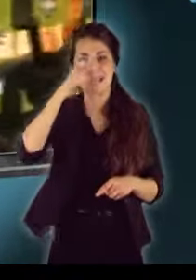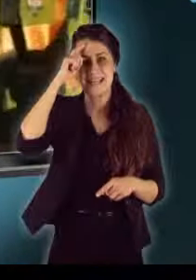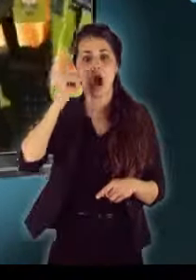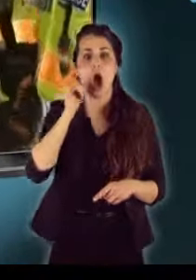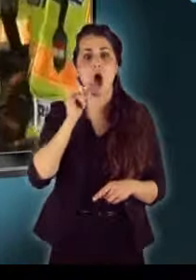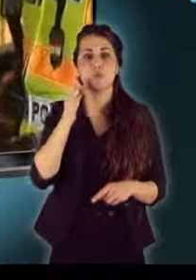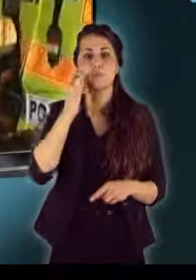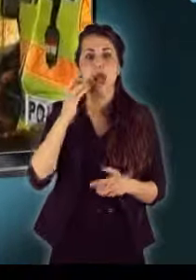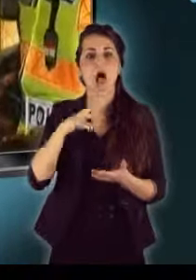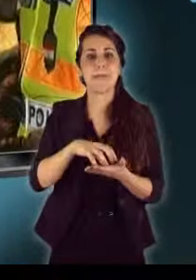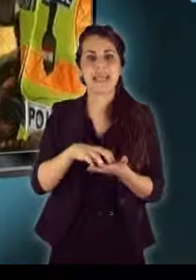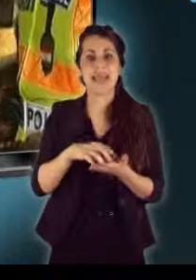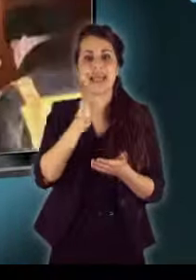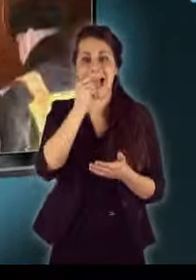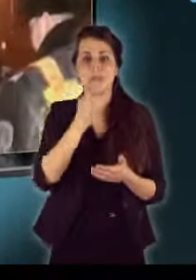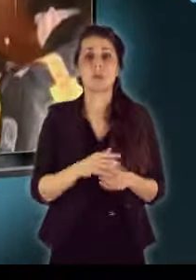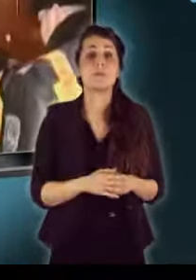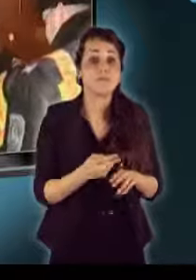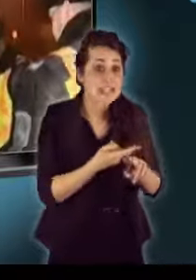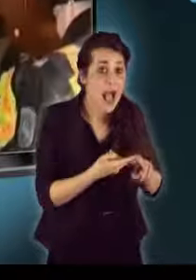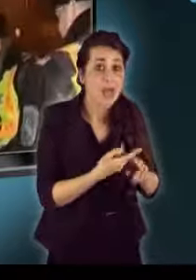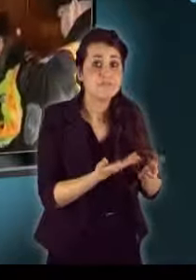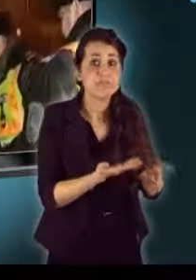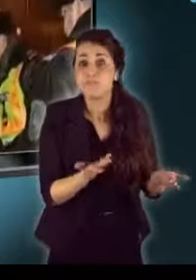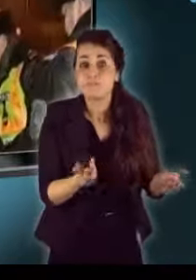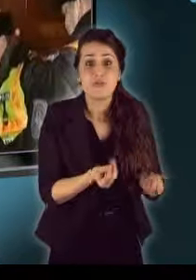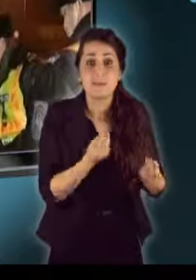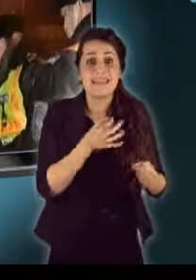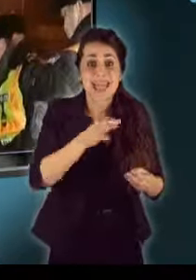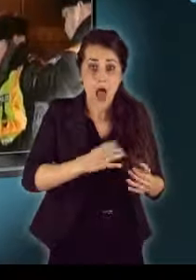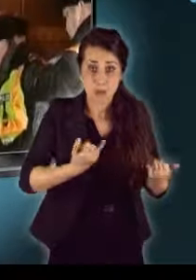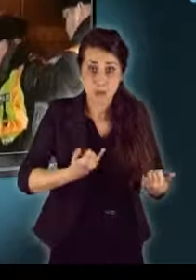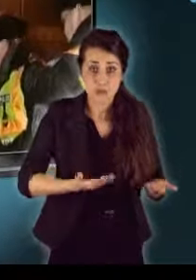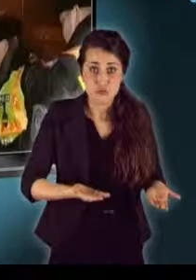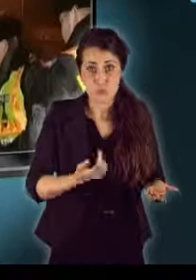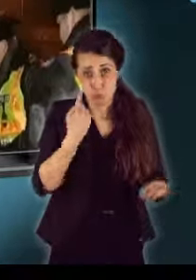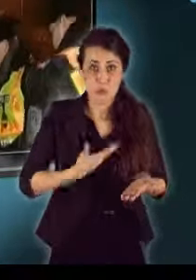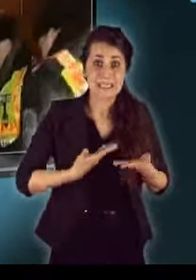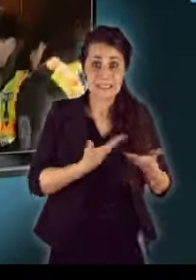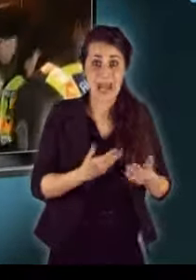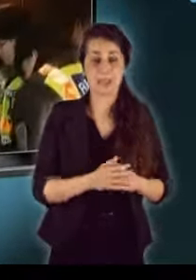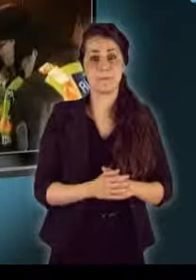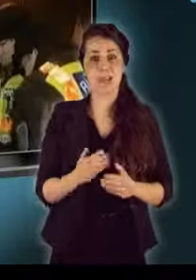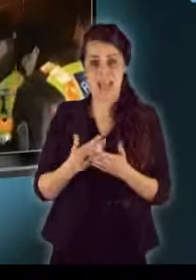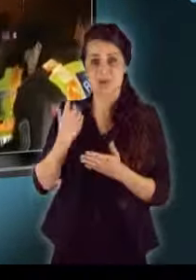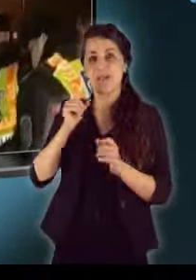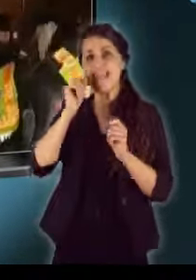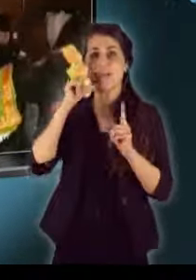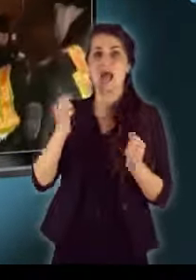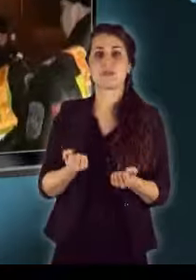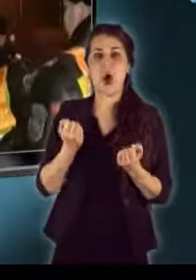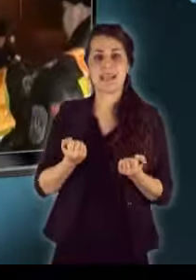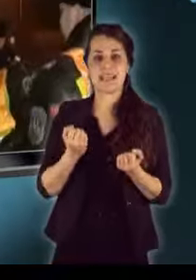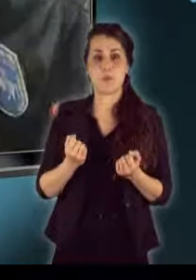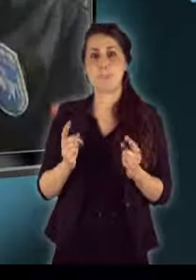Hajdúbihar megyei rendőrök a sofőröknek. Kávét, vagy esetleg egy teát itt helyben, metők kínálni. Ez volt az ébresztő akció